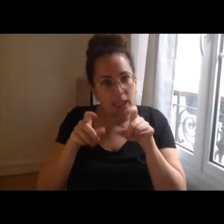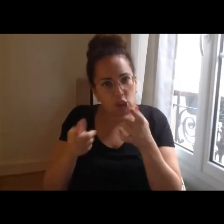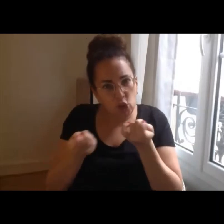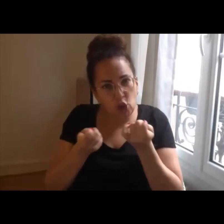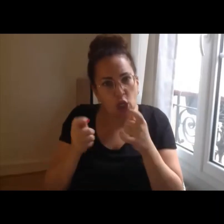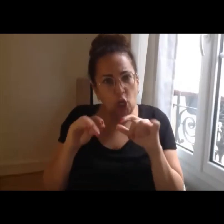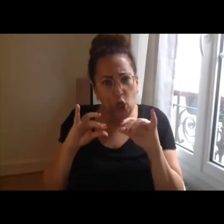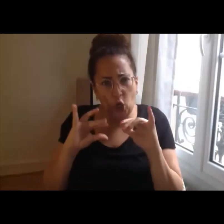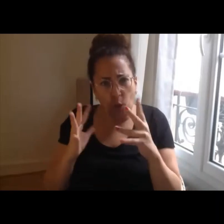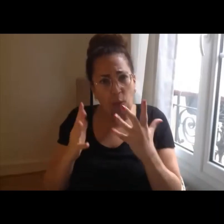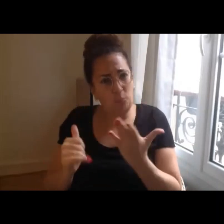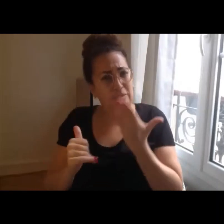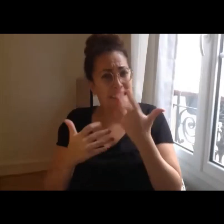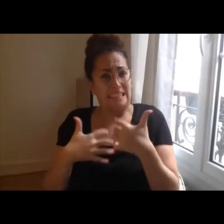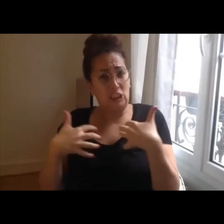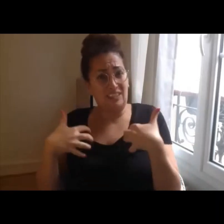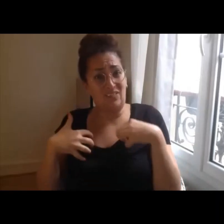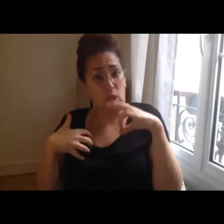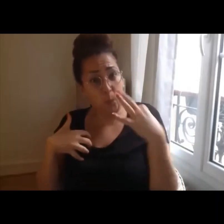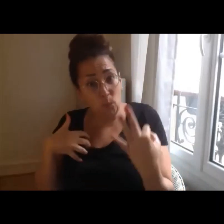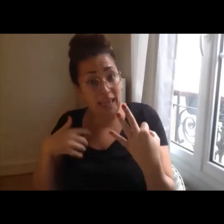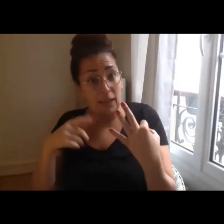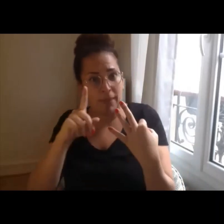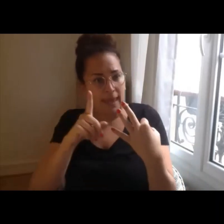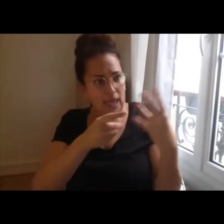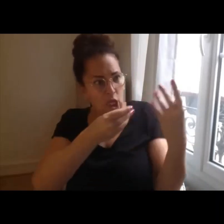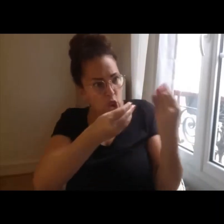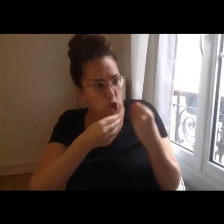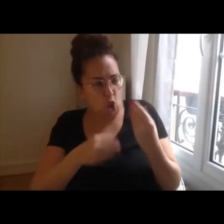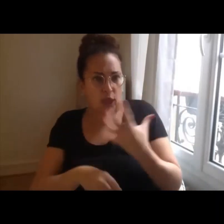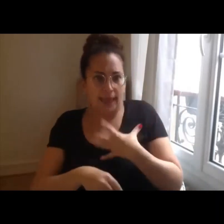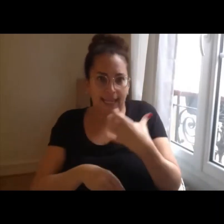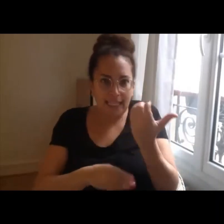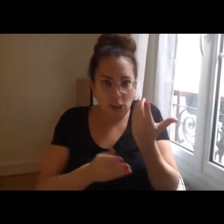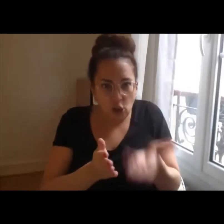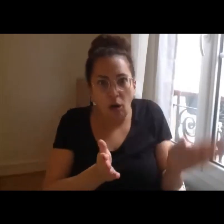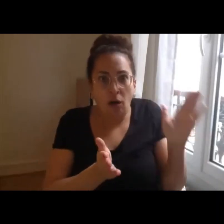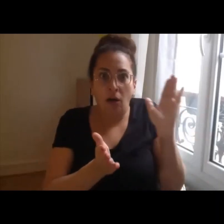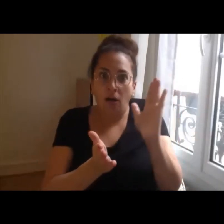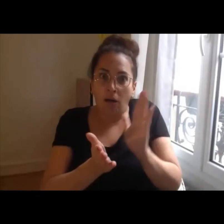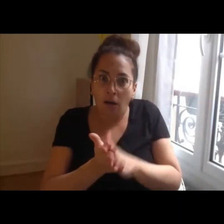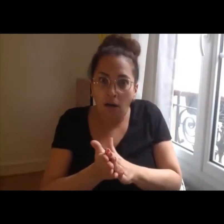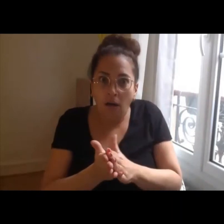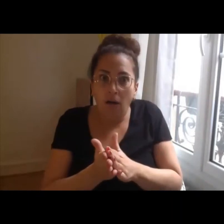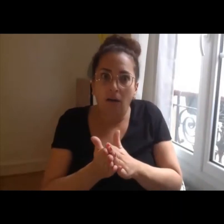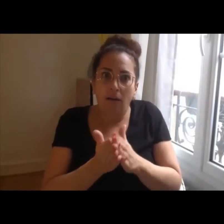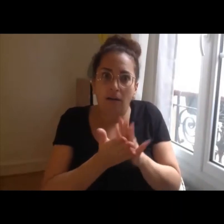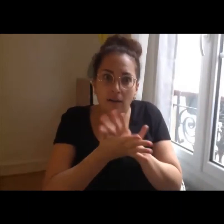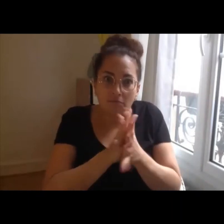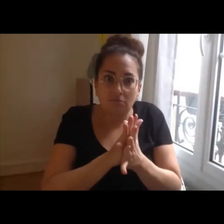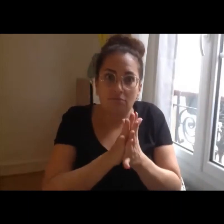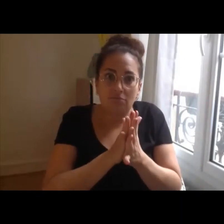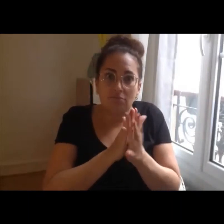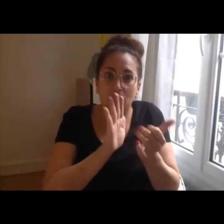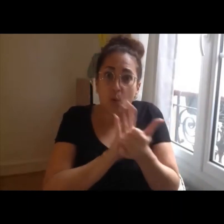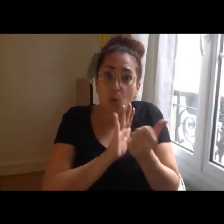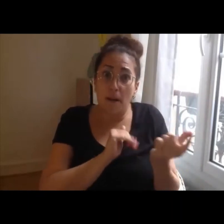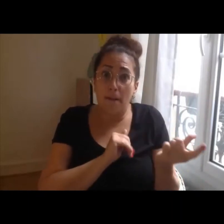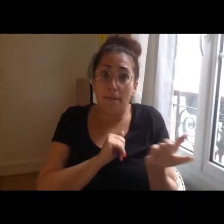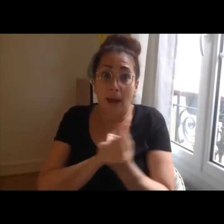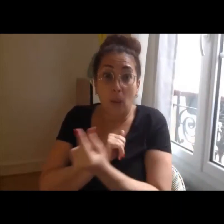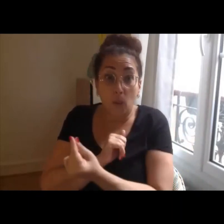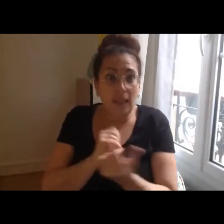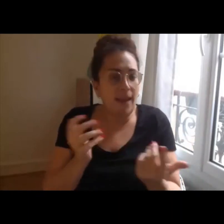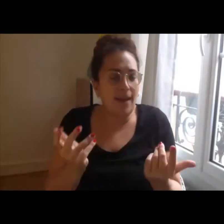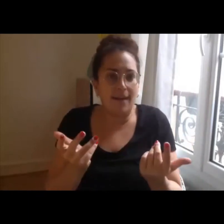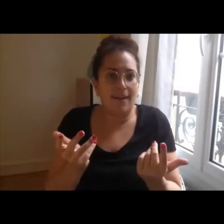ça est vraiment alimenté enrichi par les retours des partenaires associatifs qui jouent aussi un rôle essentiel